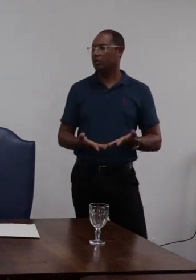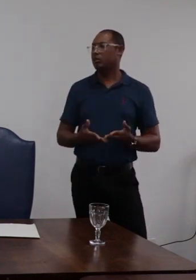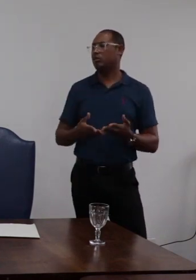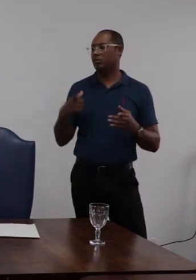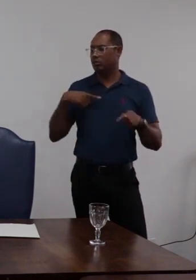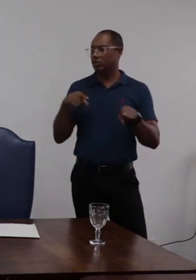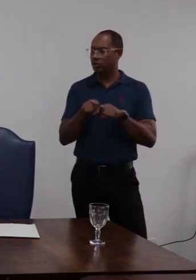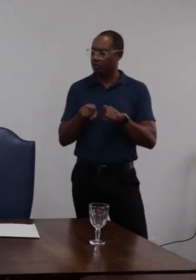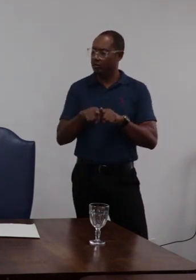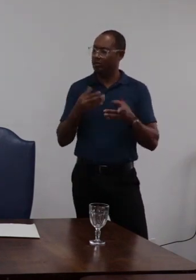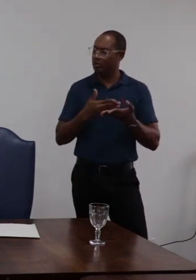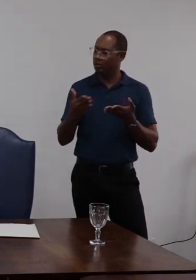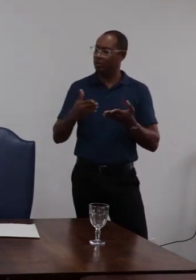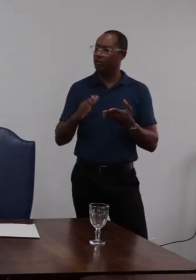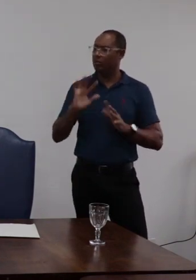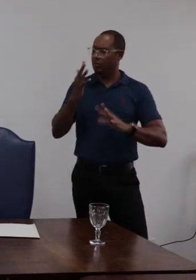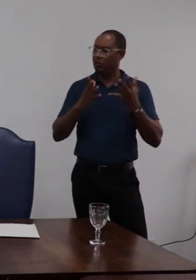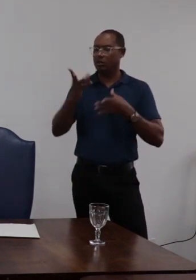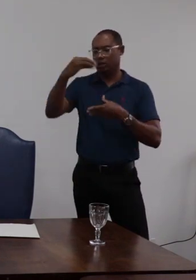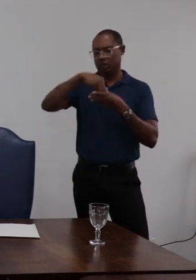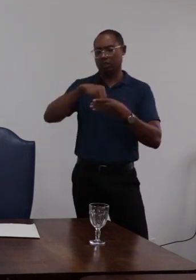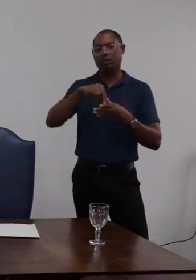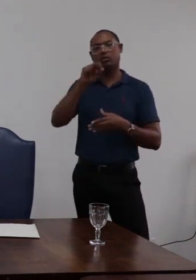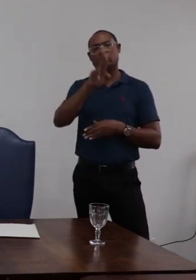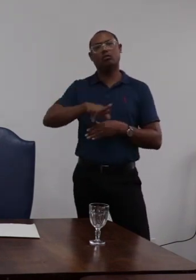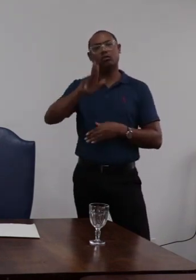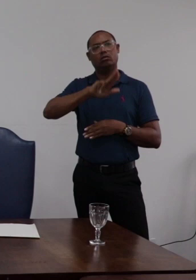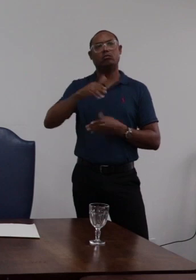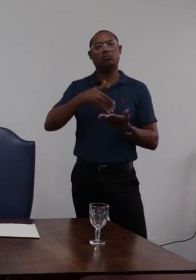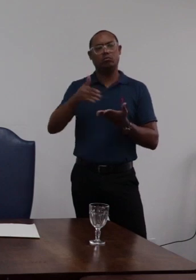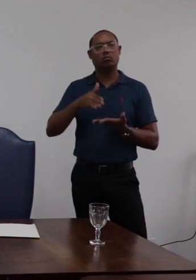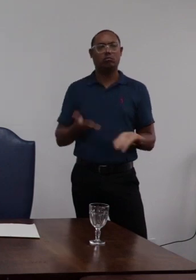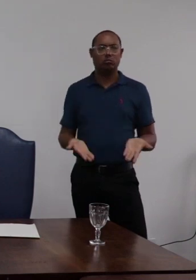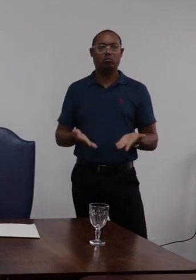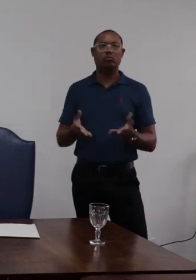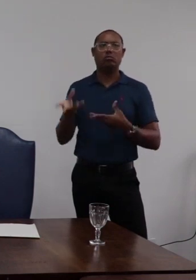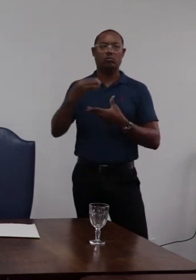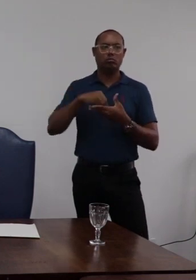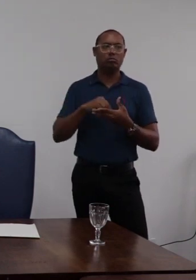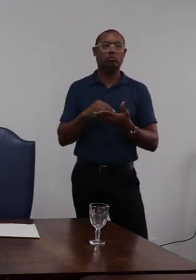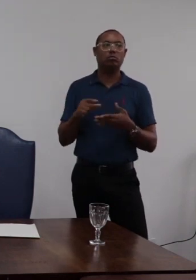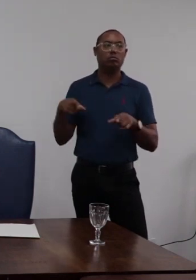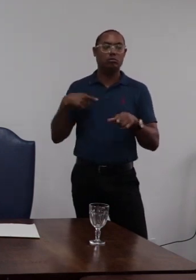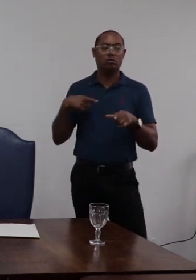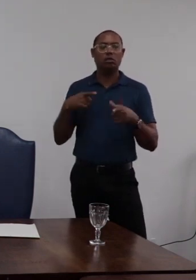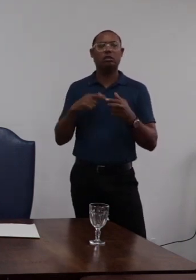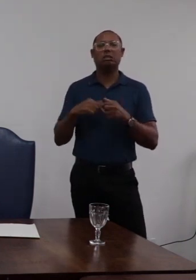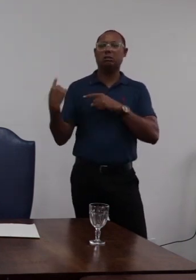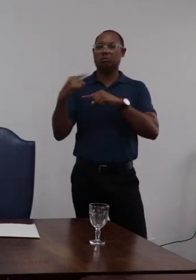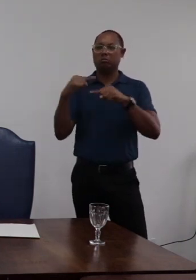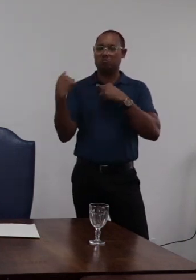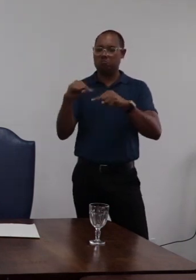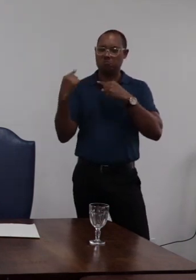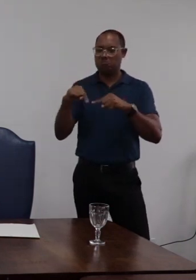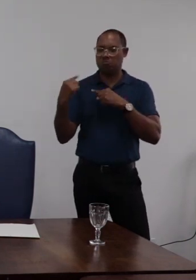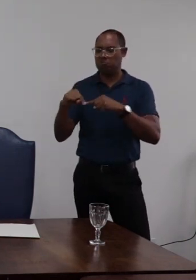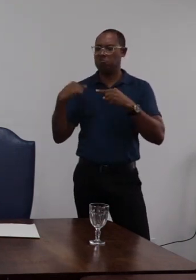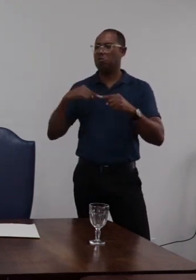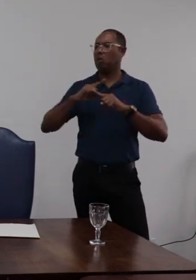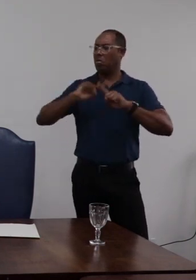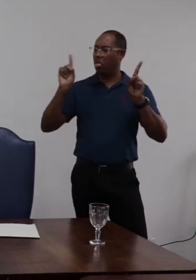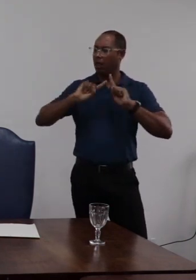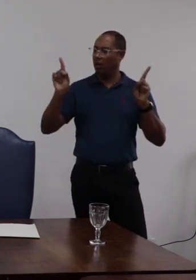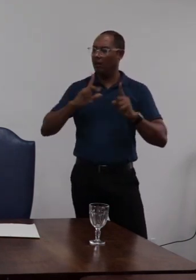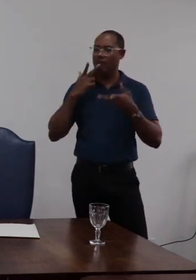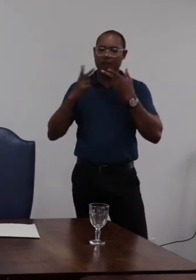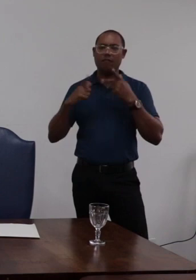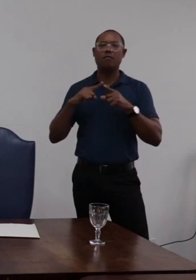supostamente teriam ocorrido no âmbito interno do setor tentando dessa forma difamar sua colega de setor imputando